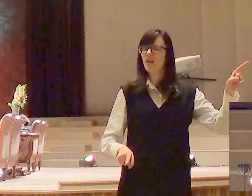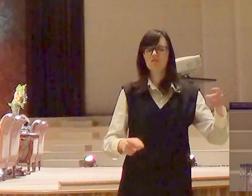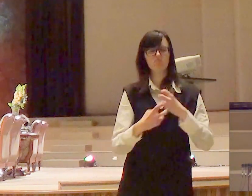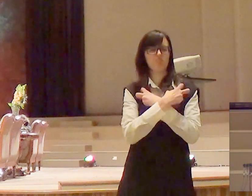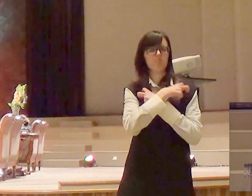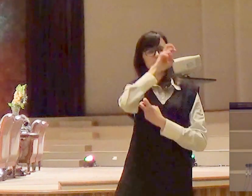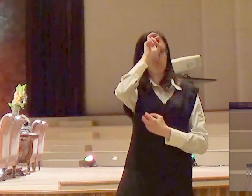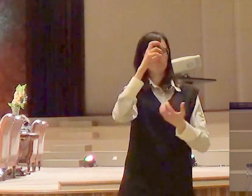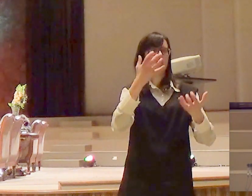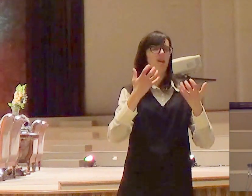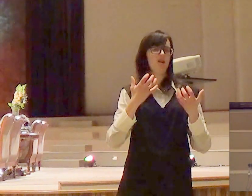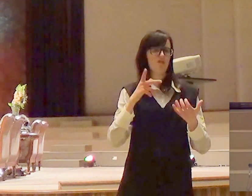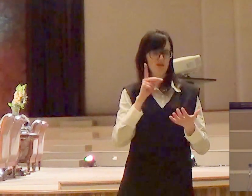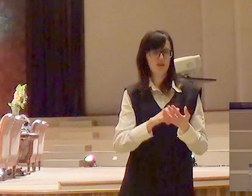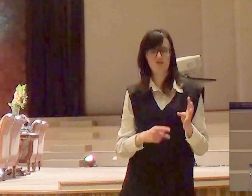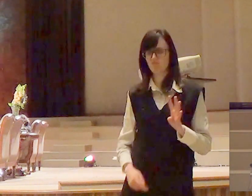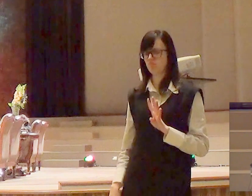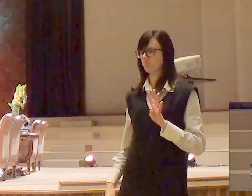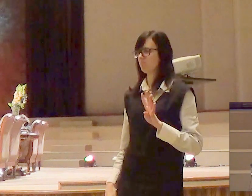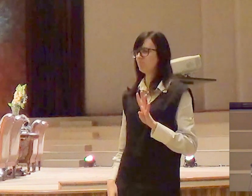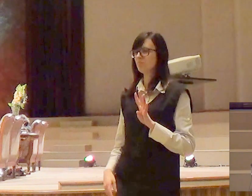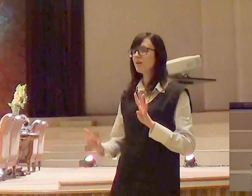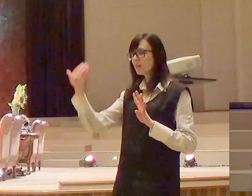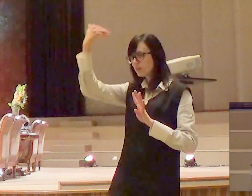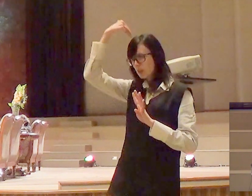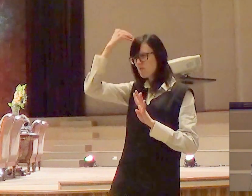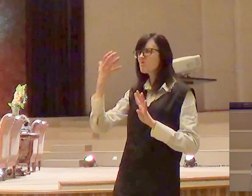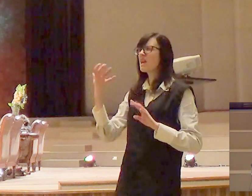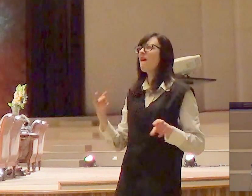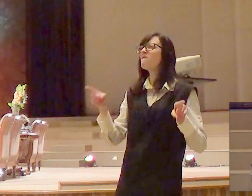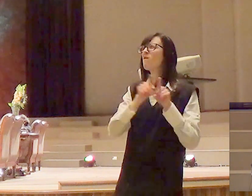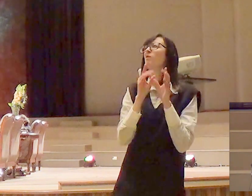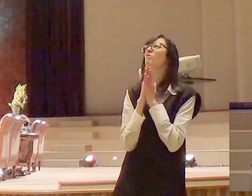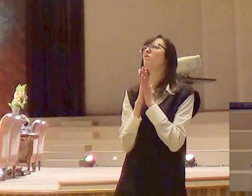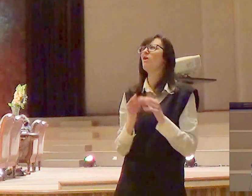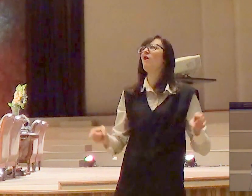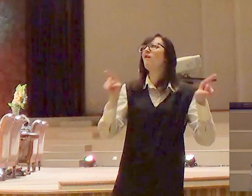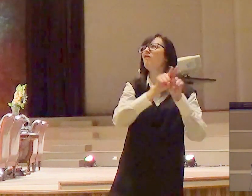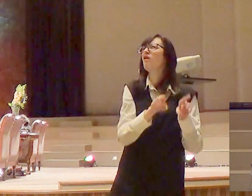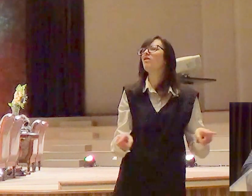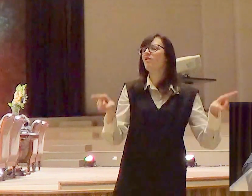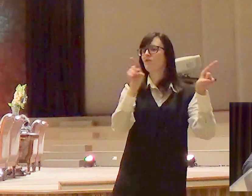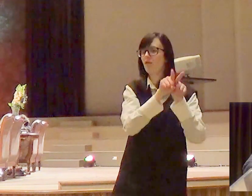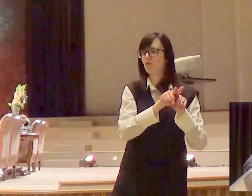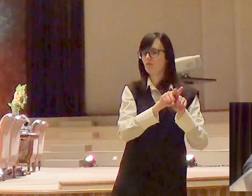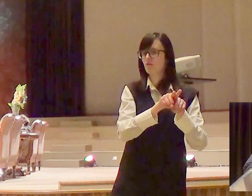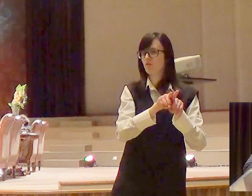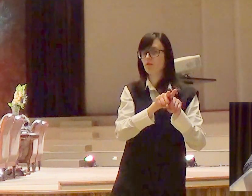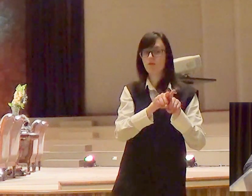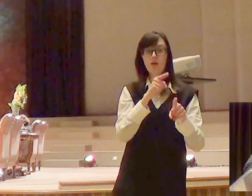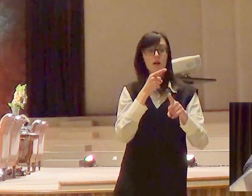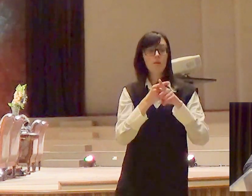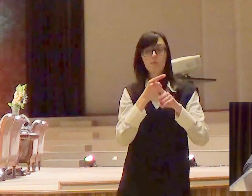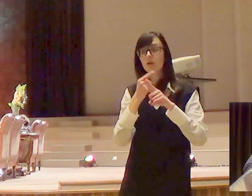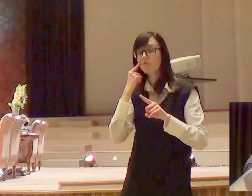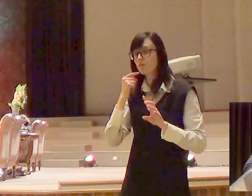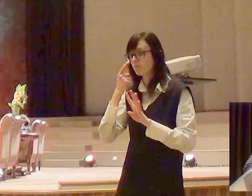Datão e Abirão e On, diante de Moisés, não lhe basta nos ter tirado de uma terra onde